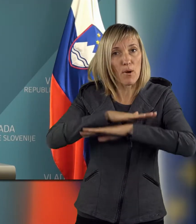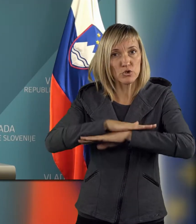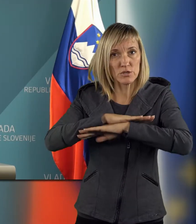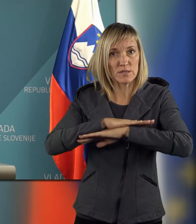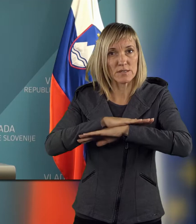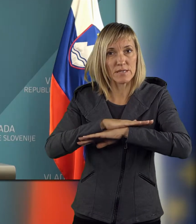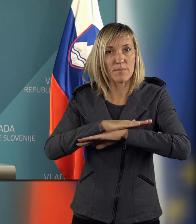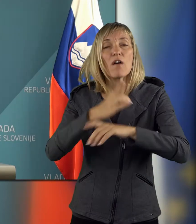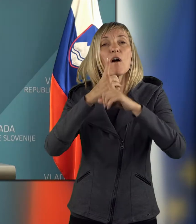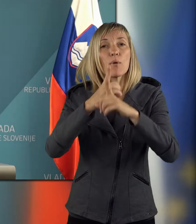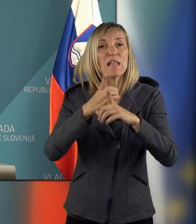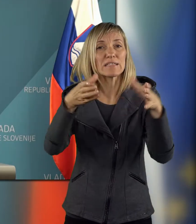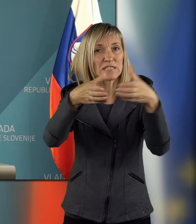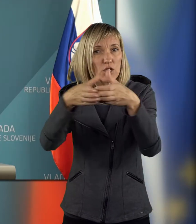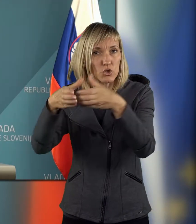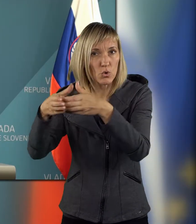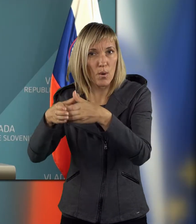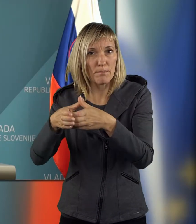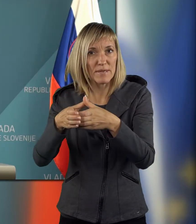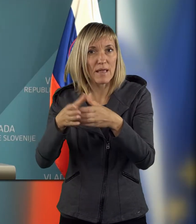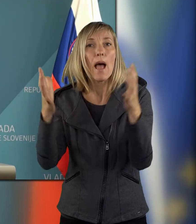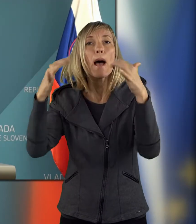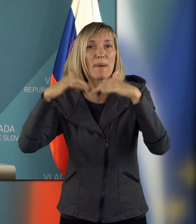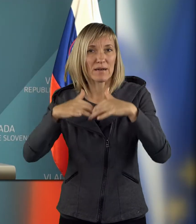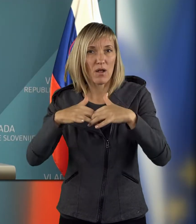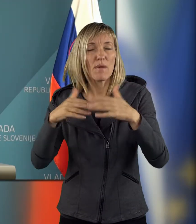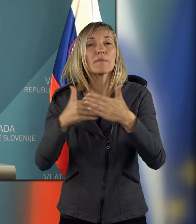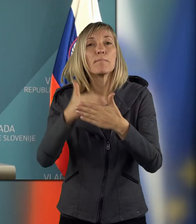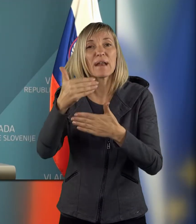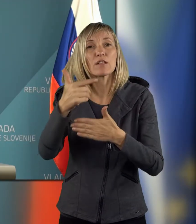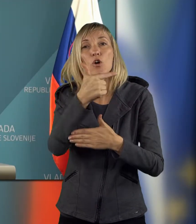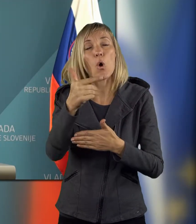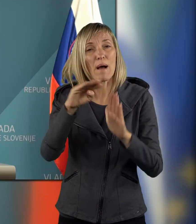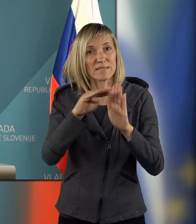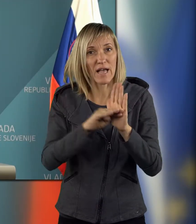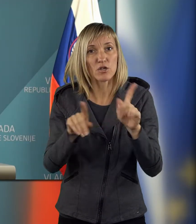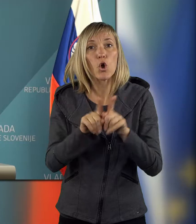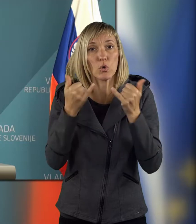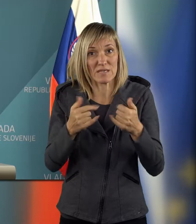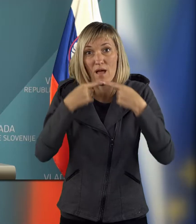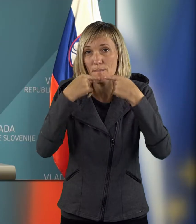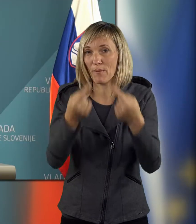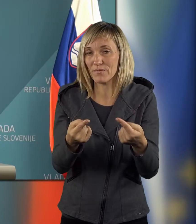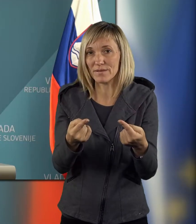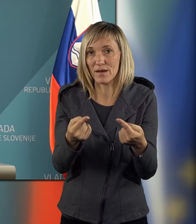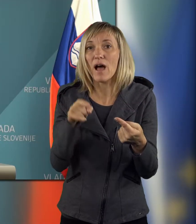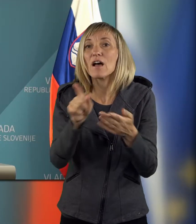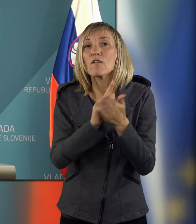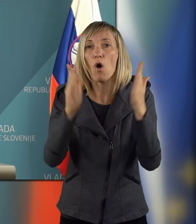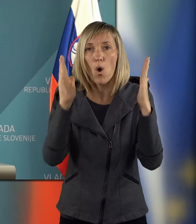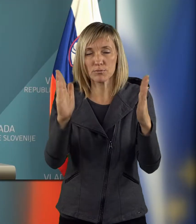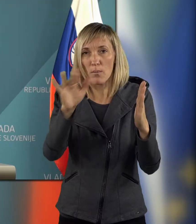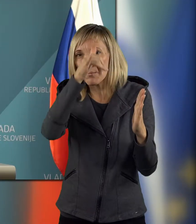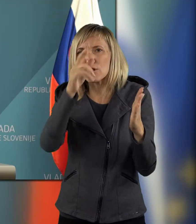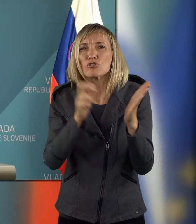v poslanske skupine, v parlamentu posredlovali predloga zakonov, takšna, kot se bila sedaj. V tem času